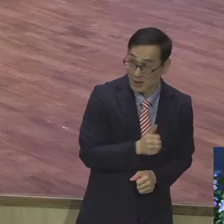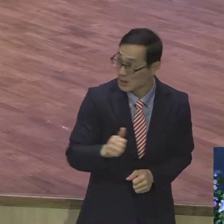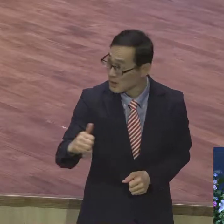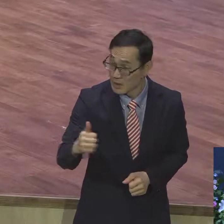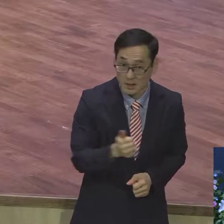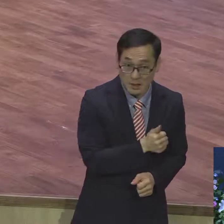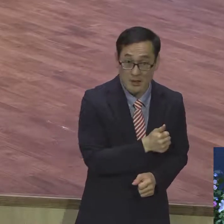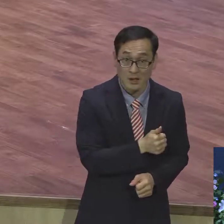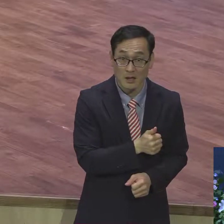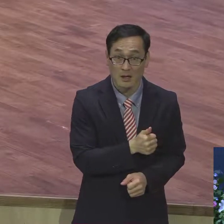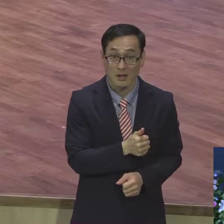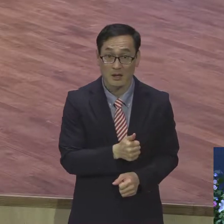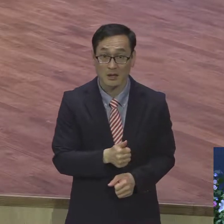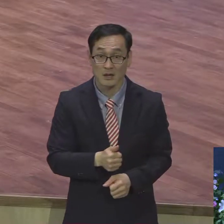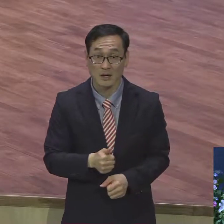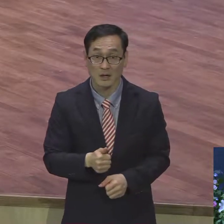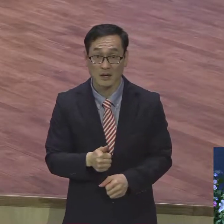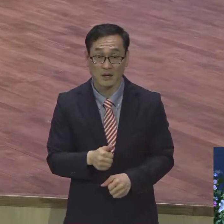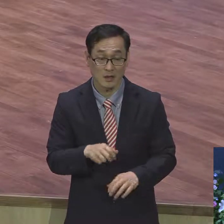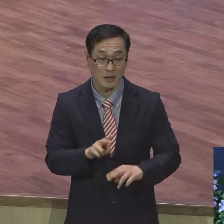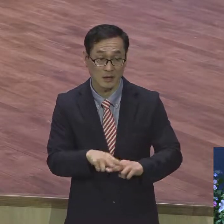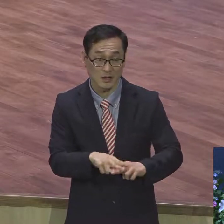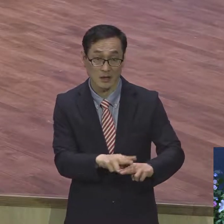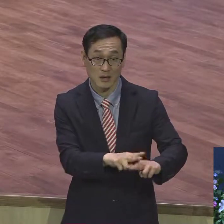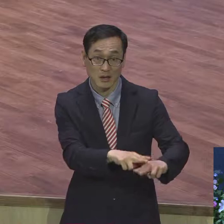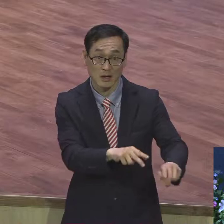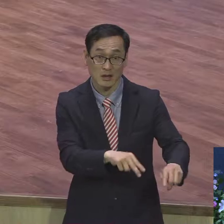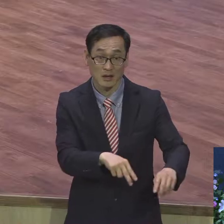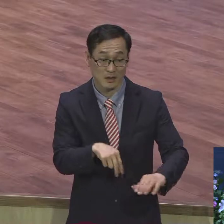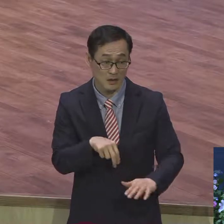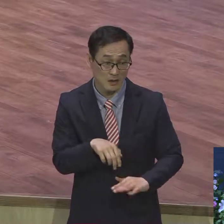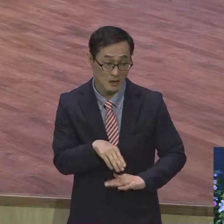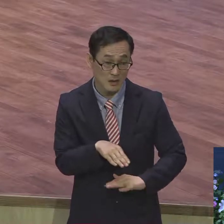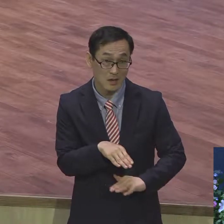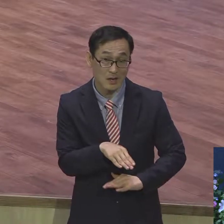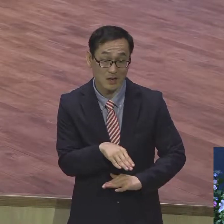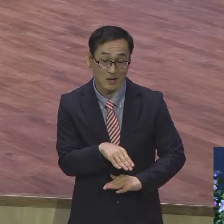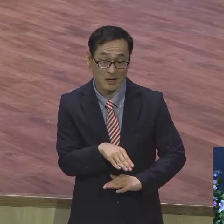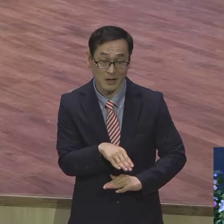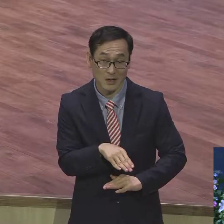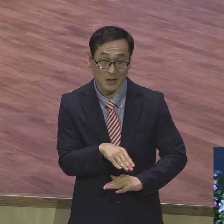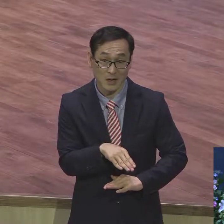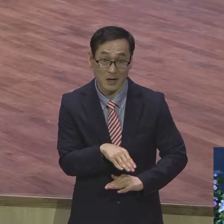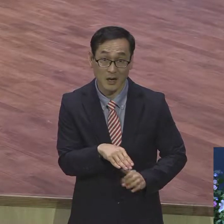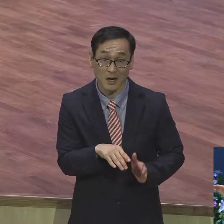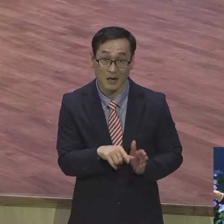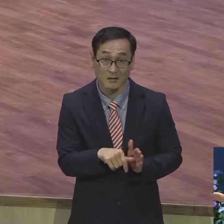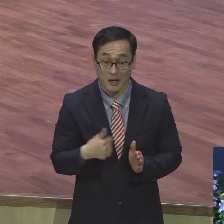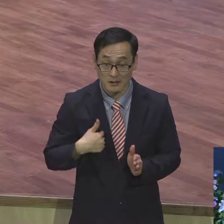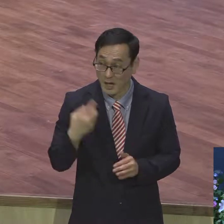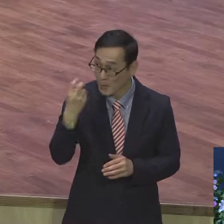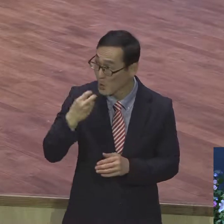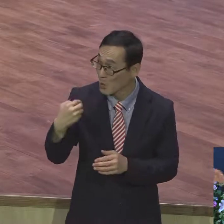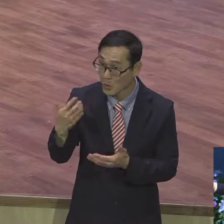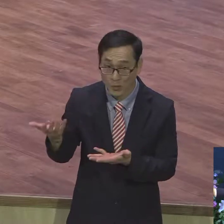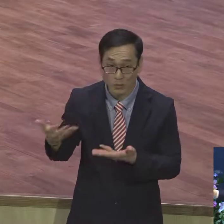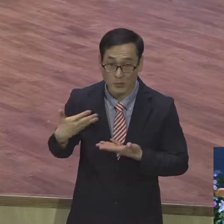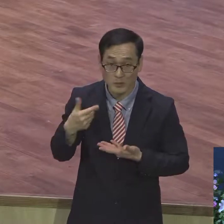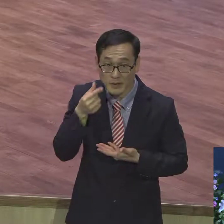위에서 이렇게 가는데 딱 처음에 얼마나 떨리는지 보호망이 없으니까 가기는 가야 되는데 길을 갈 길이 없단 말이에요. 그래